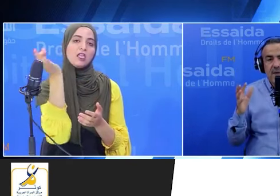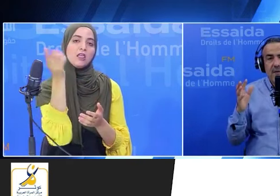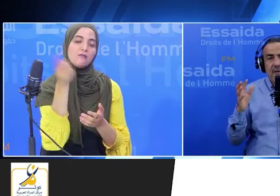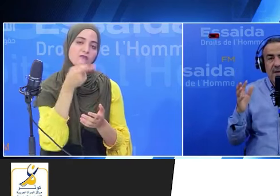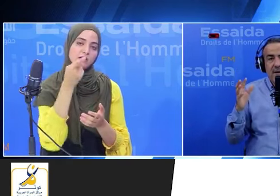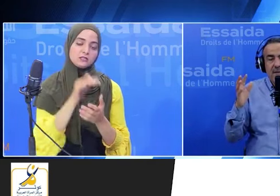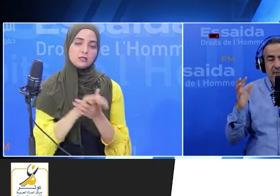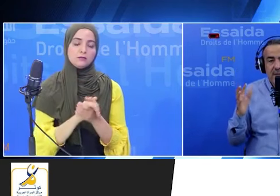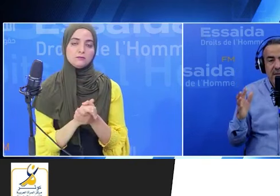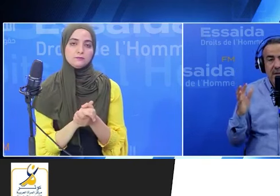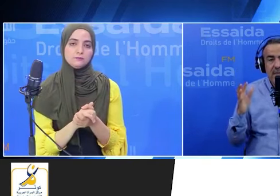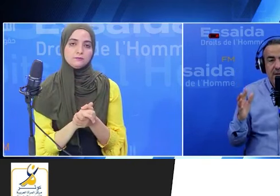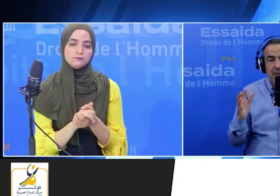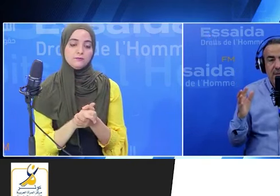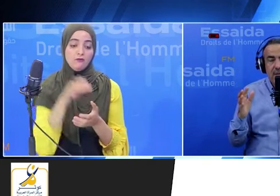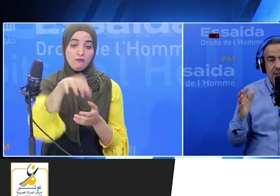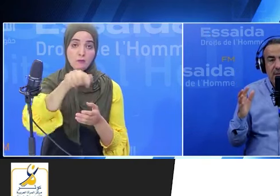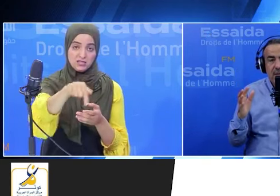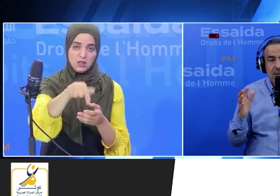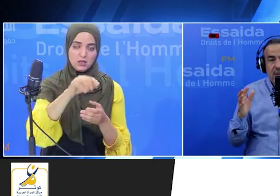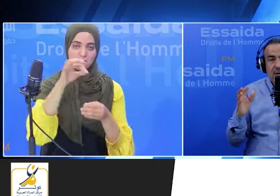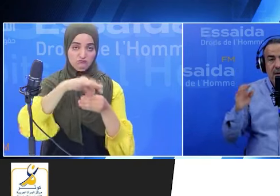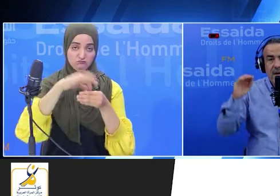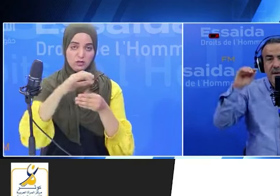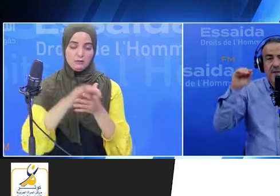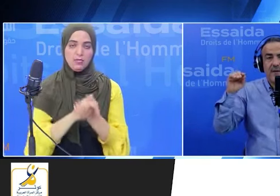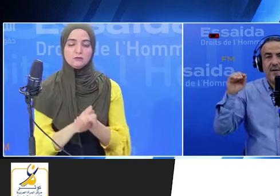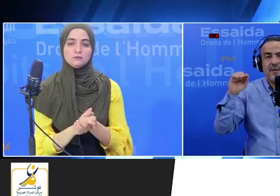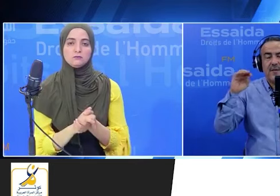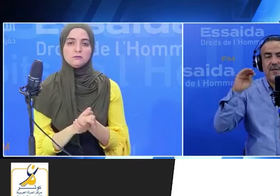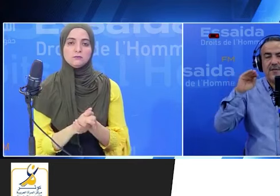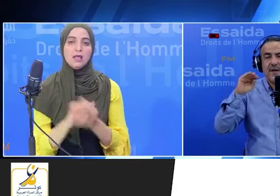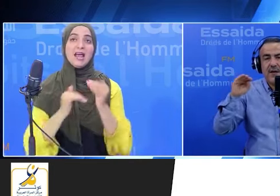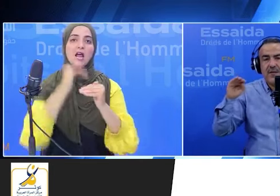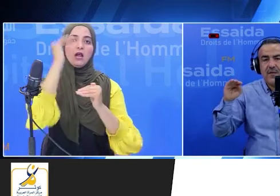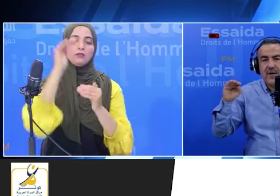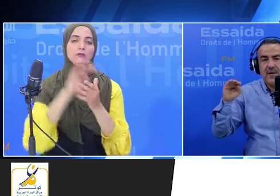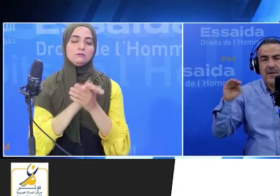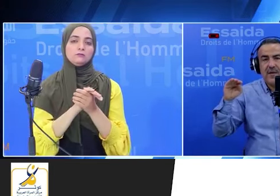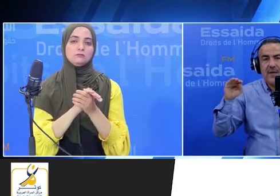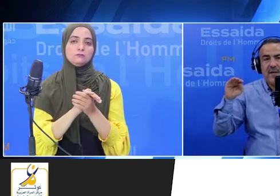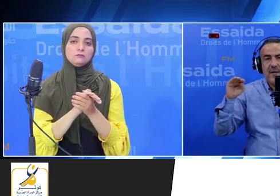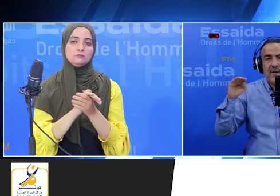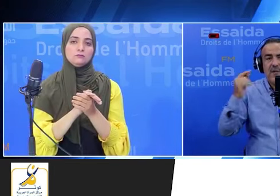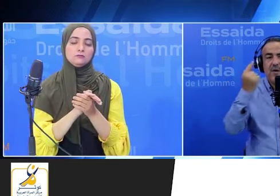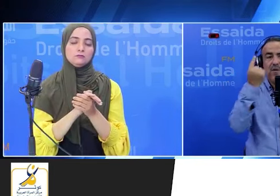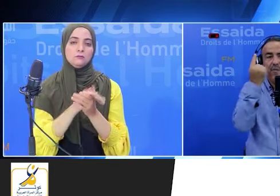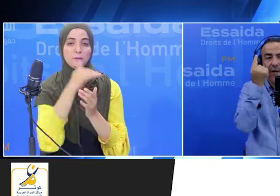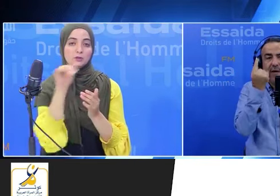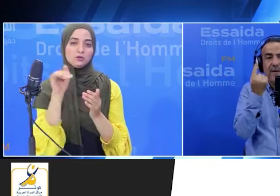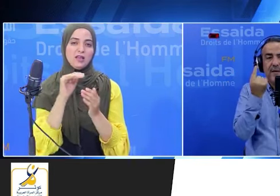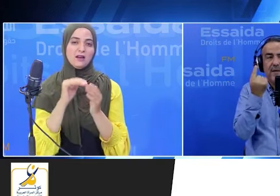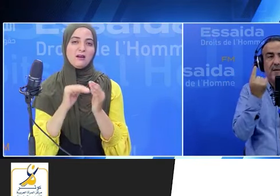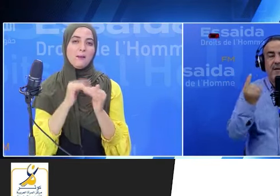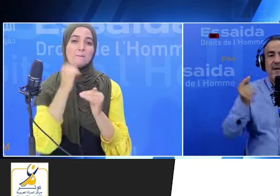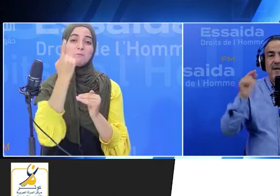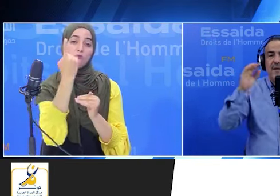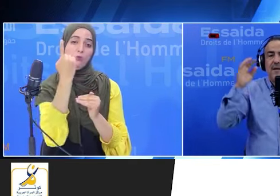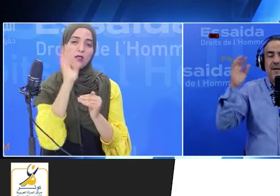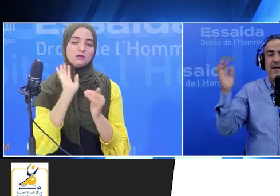المنطقة متاع اللي في المنطقة متاع اكثر مشتر الأصوات ولو بواحد